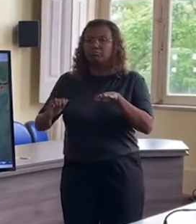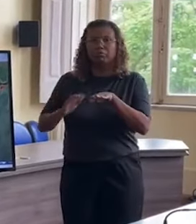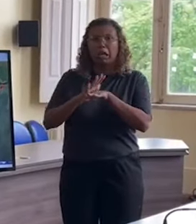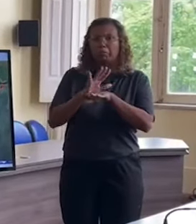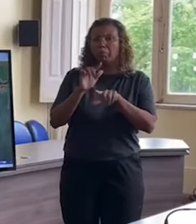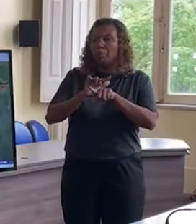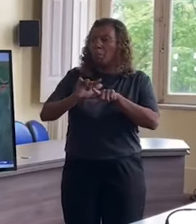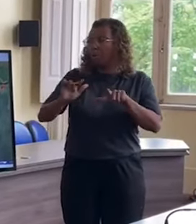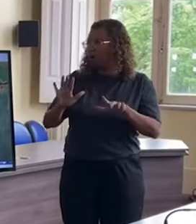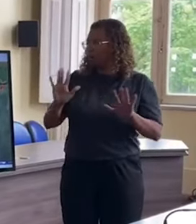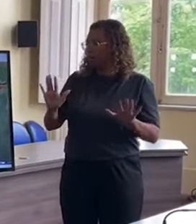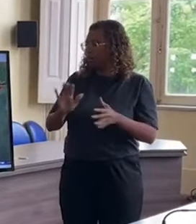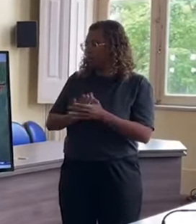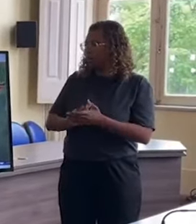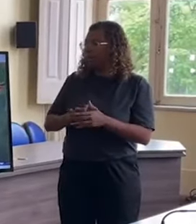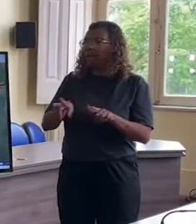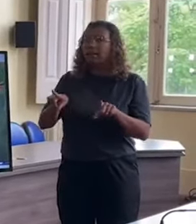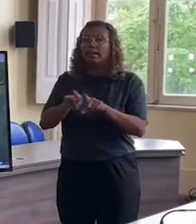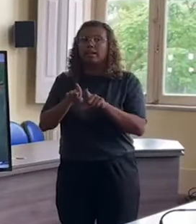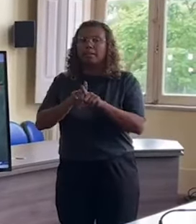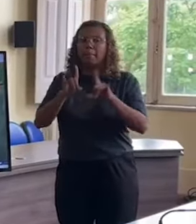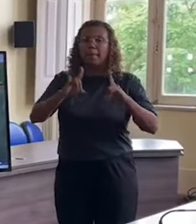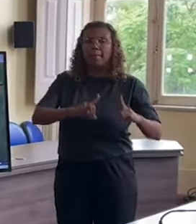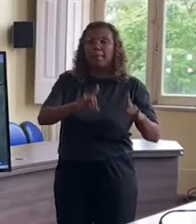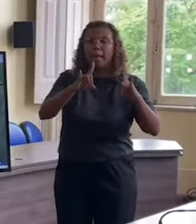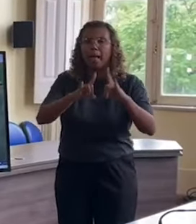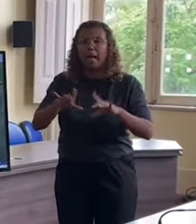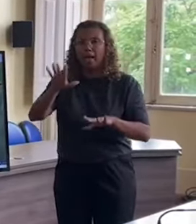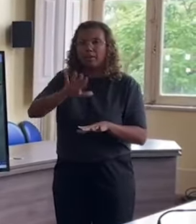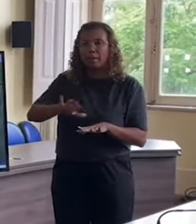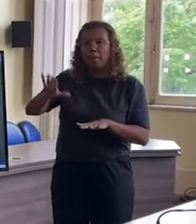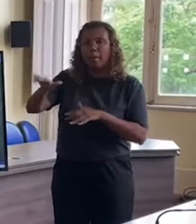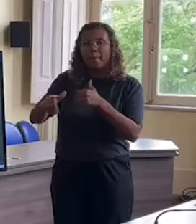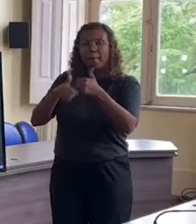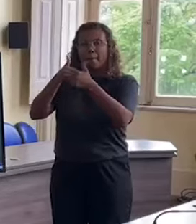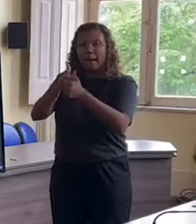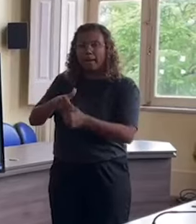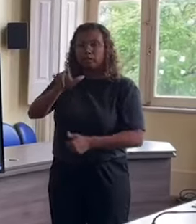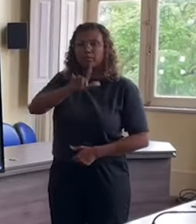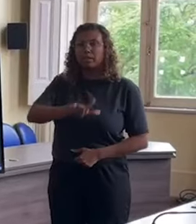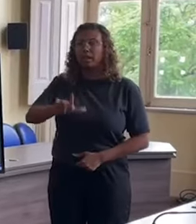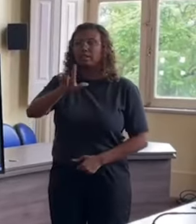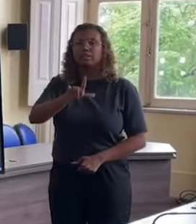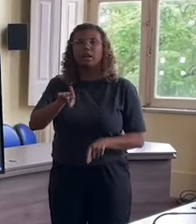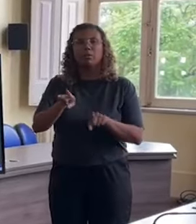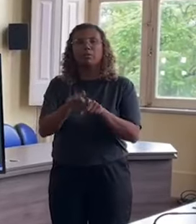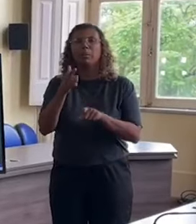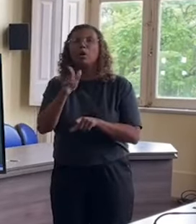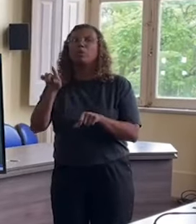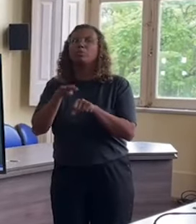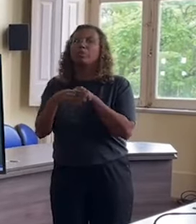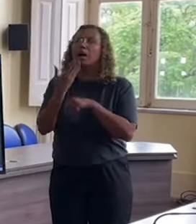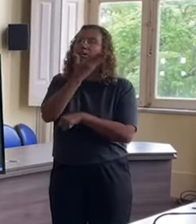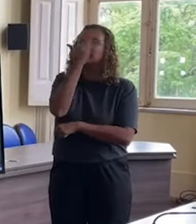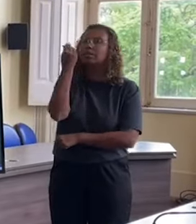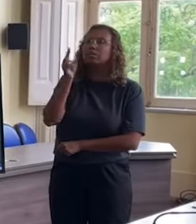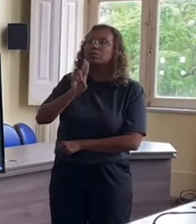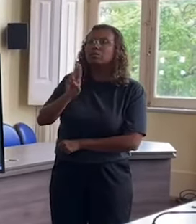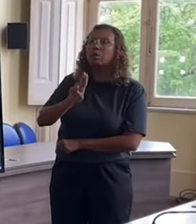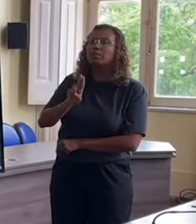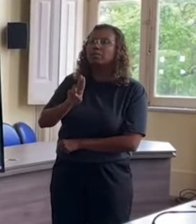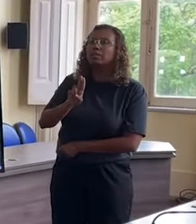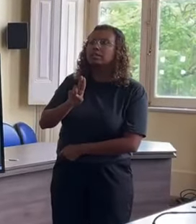E os bairros aqui de cima, os condomínios aqui do Alto do Laranjal e o outro bairro, que me faltou o nome...